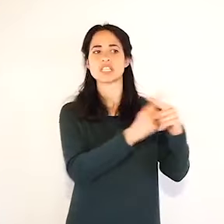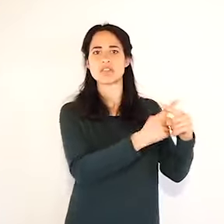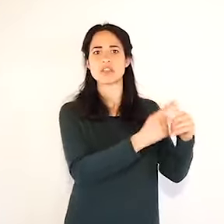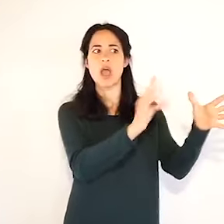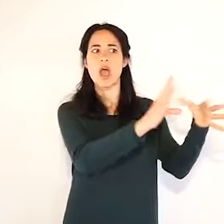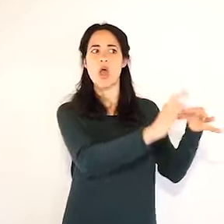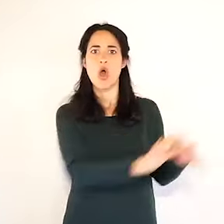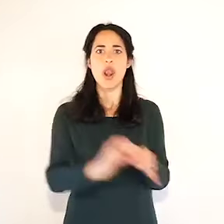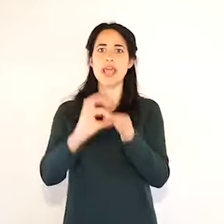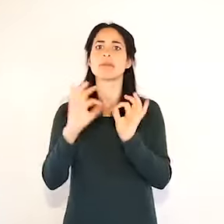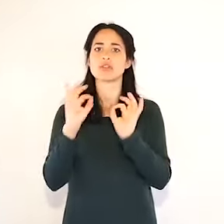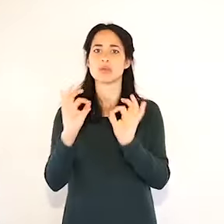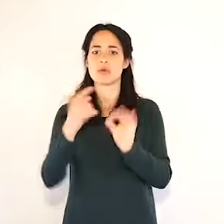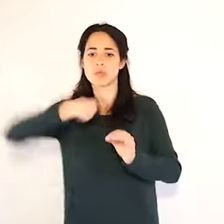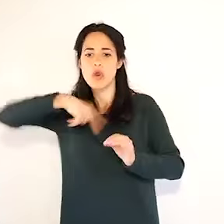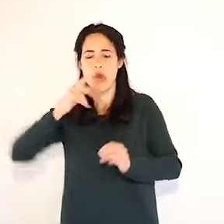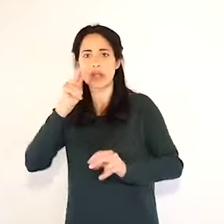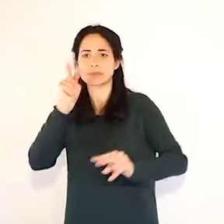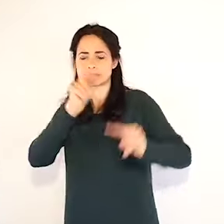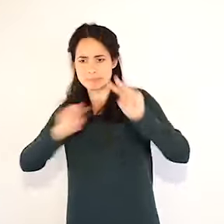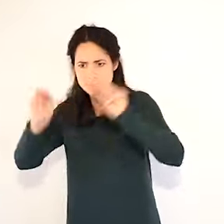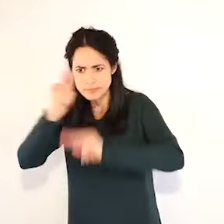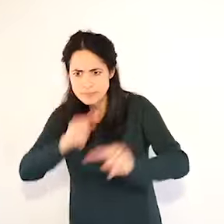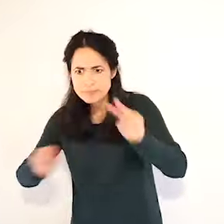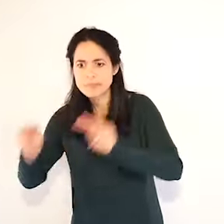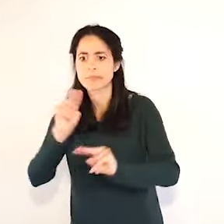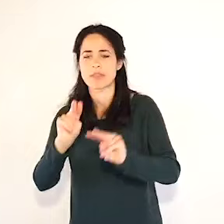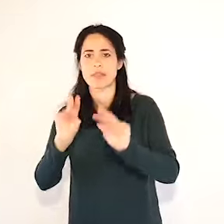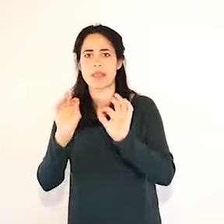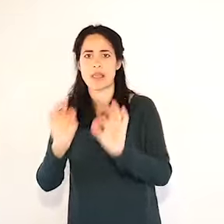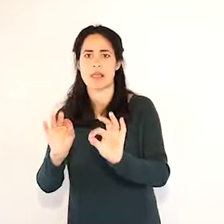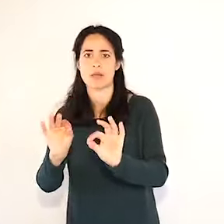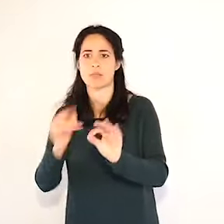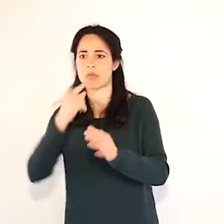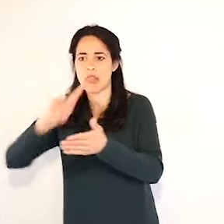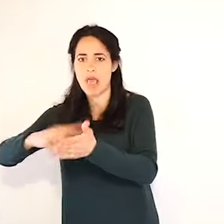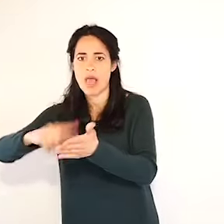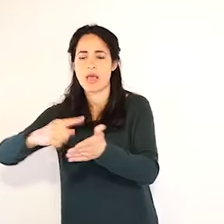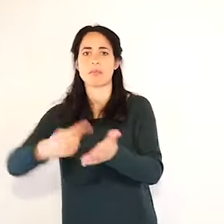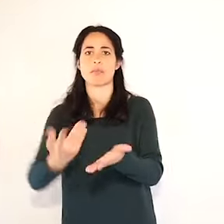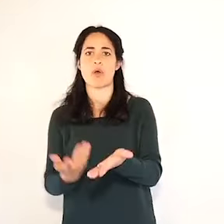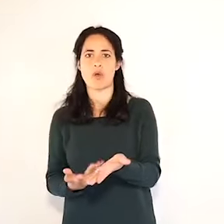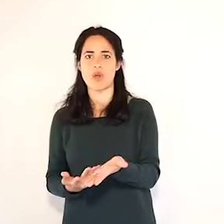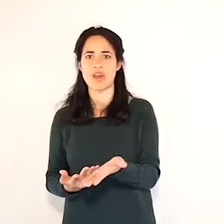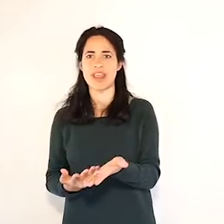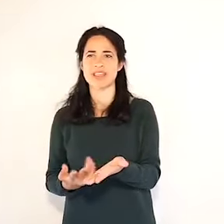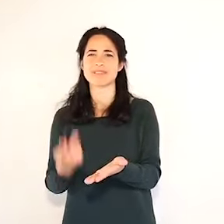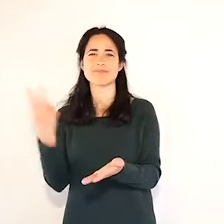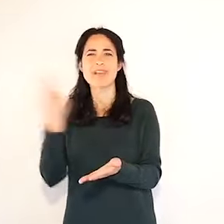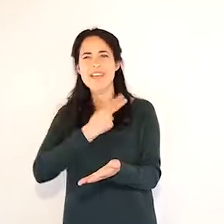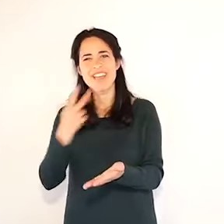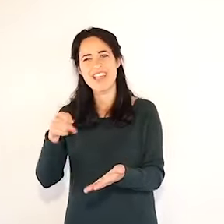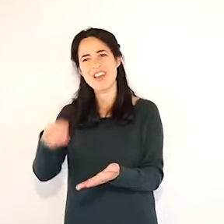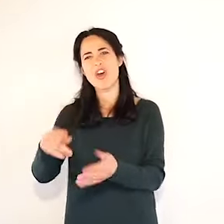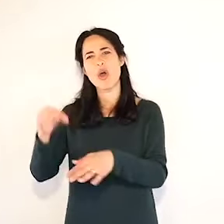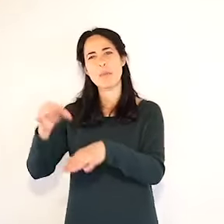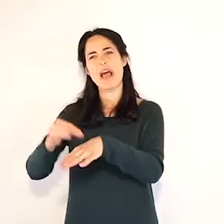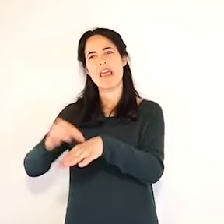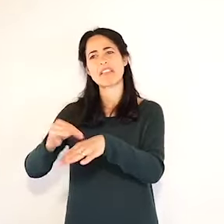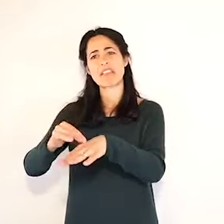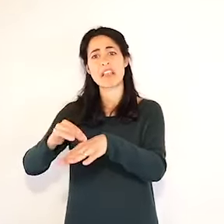una malattia già avuta e che ha lasciato il ricordo